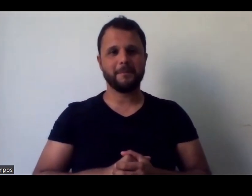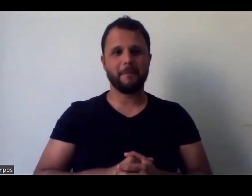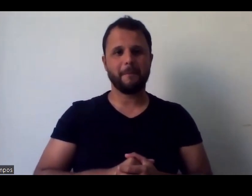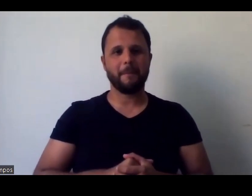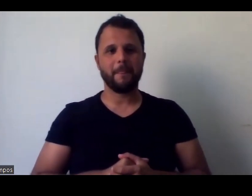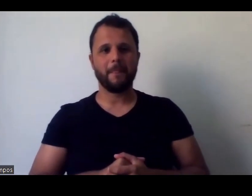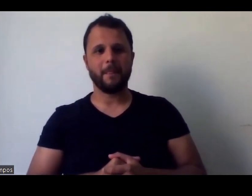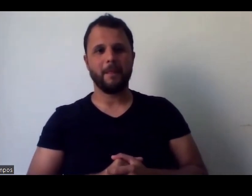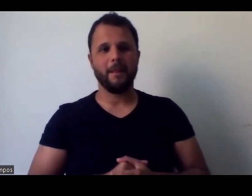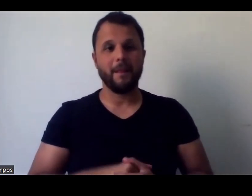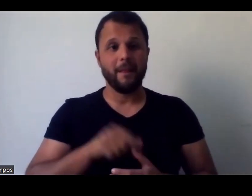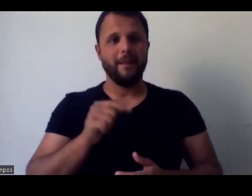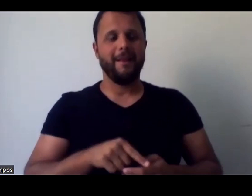famoso,